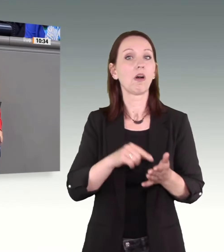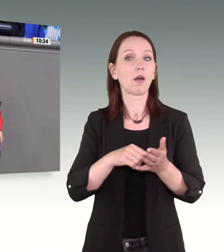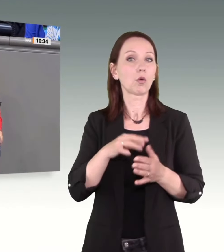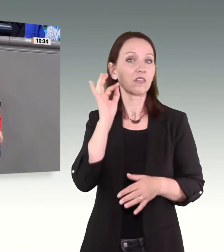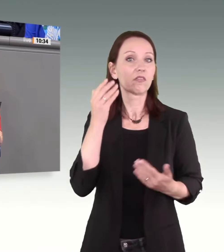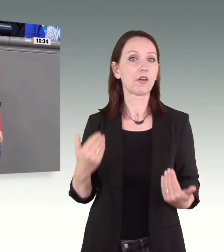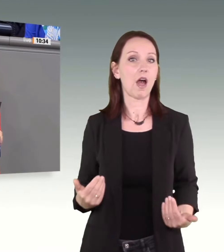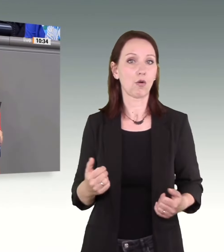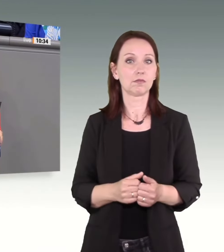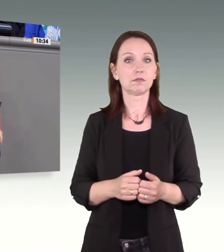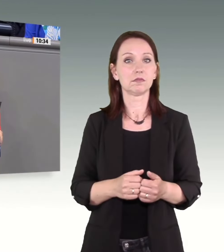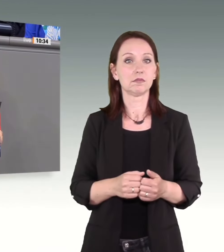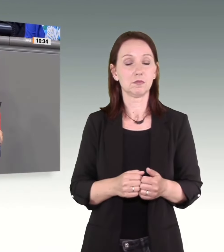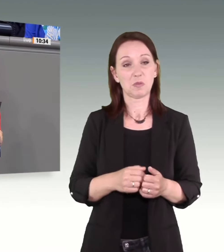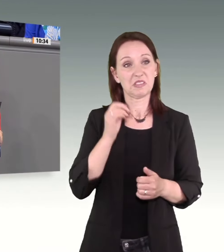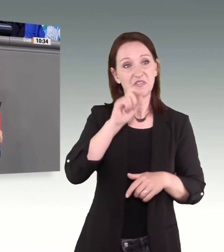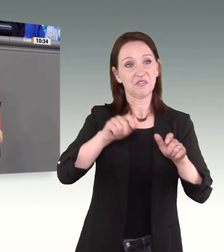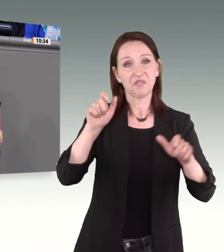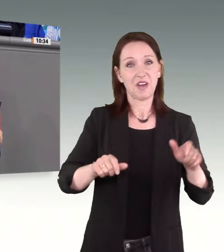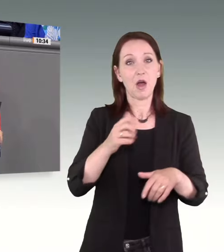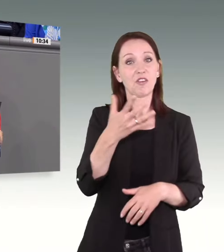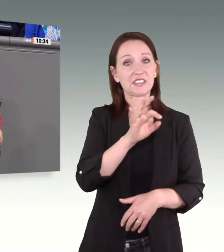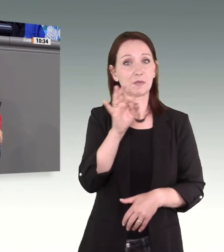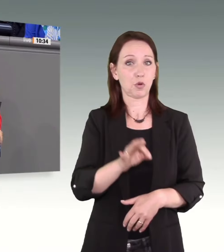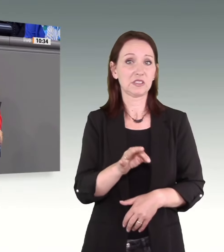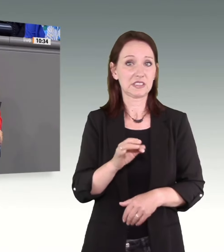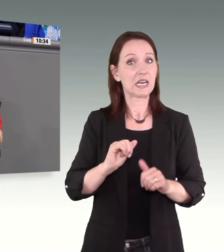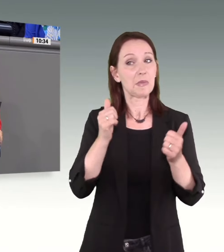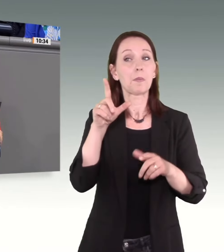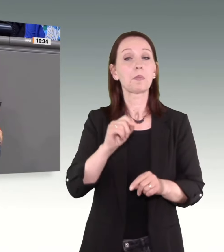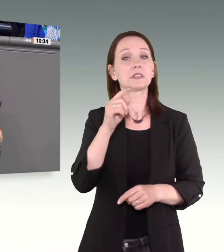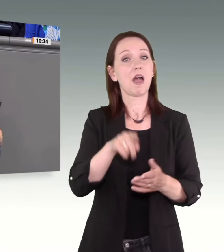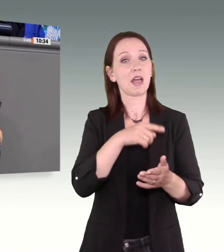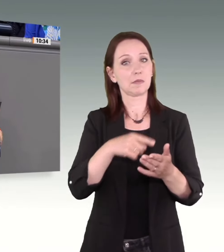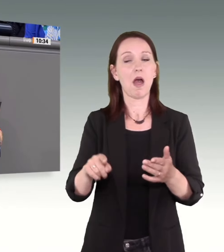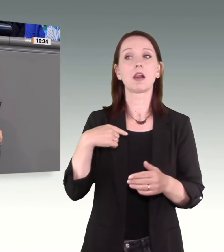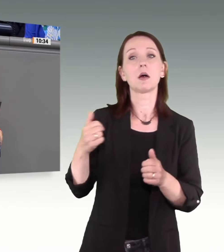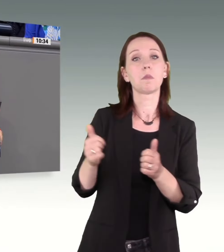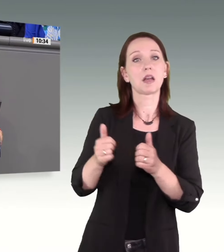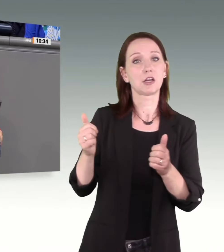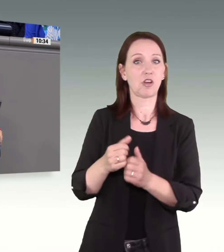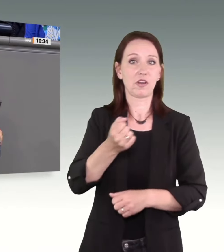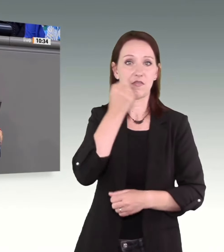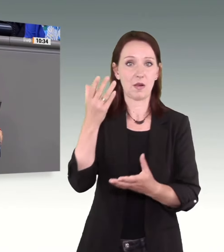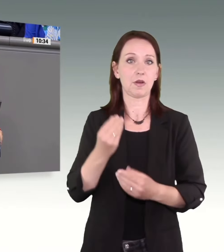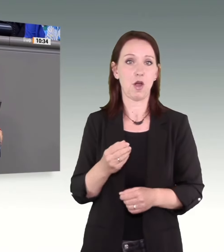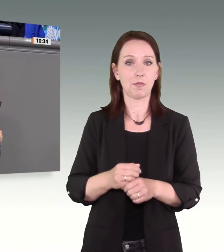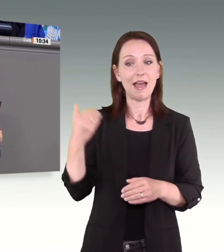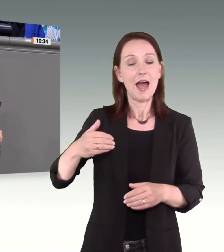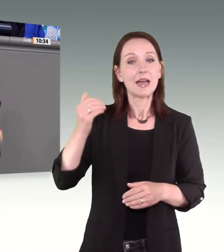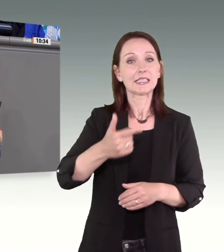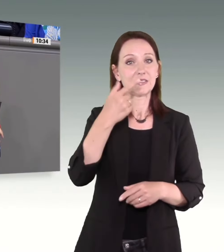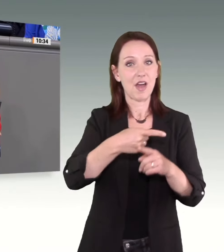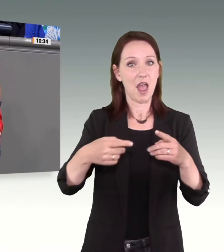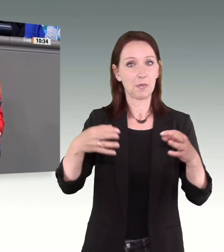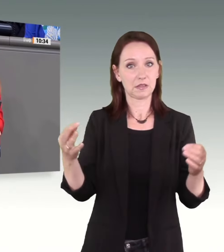Gewalt in der Partnerschaft ausgesetzt. Alle zweieinhalb Tage wird eine Frau durch ihren Partner oder Ex-Partner ermordet. Das Dunkelfeld